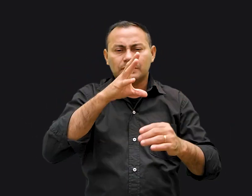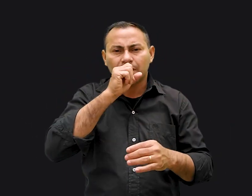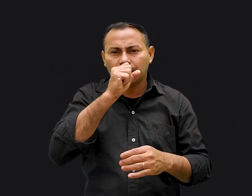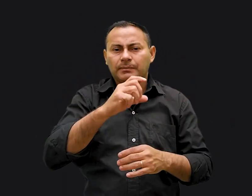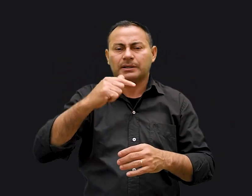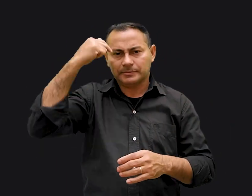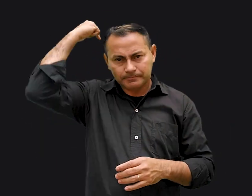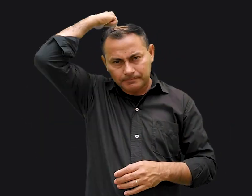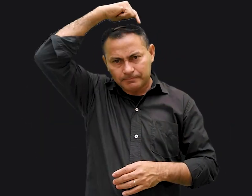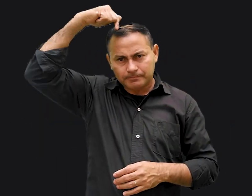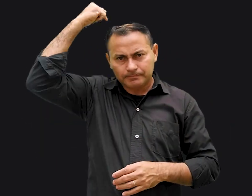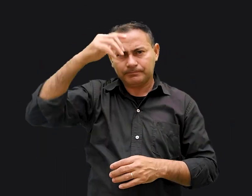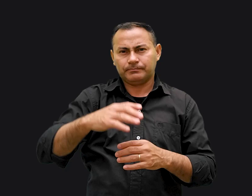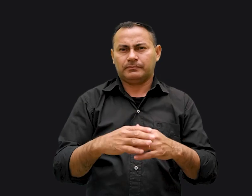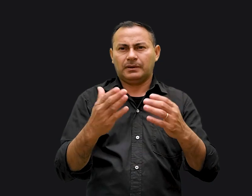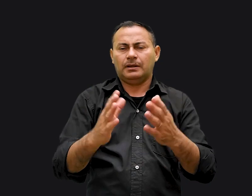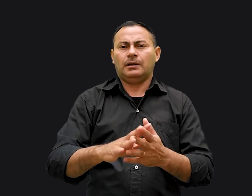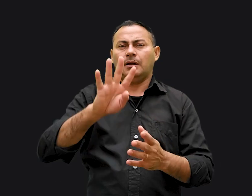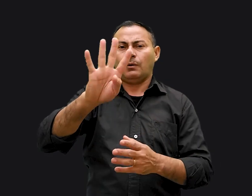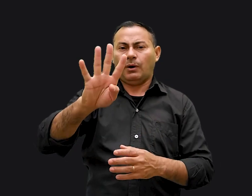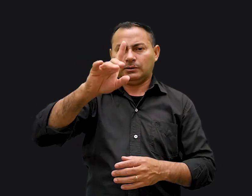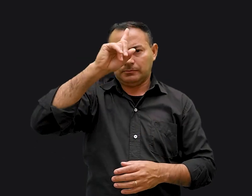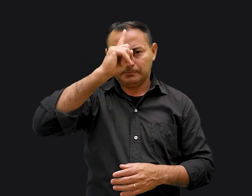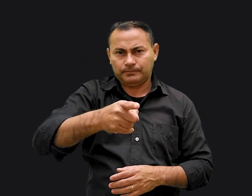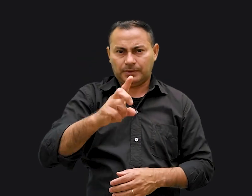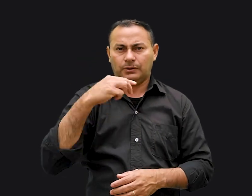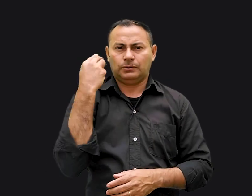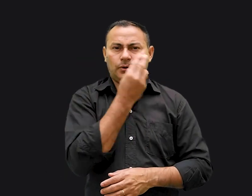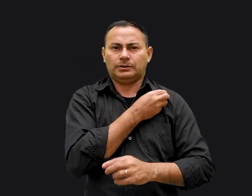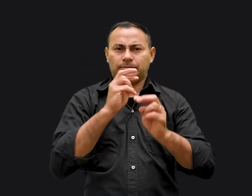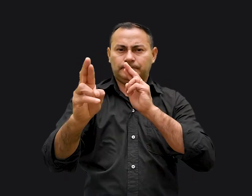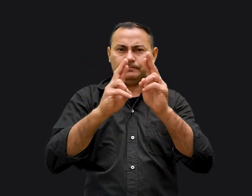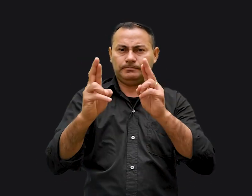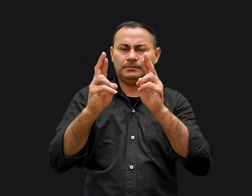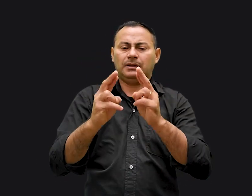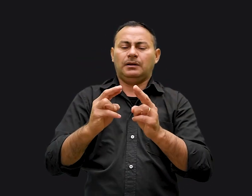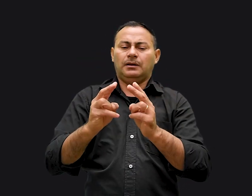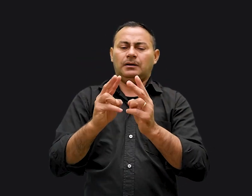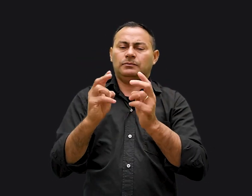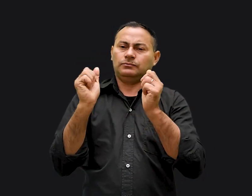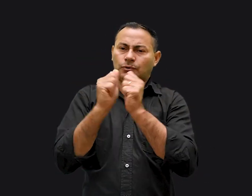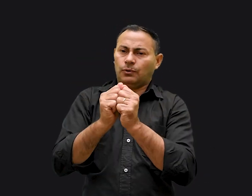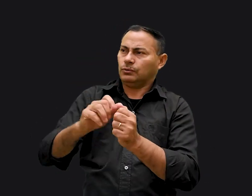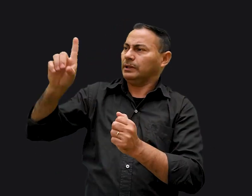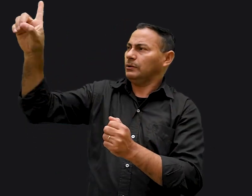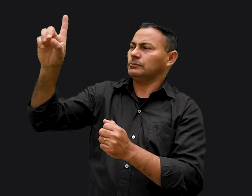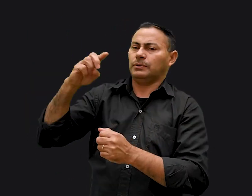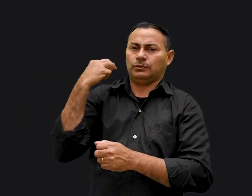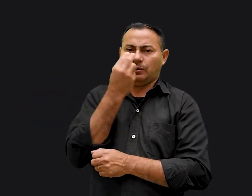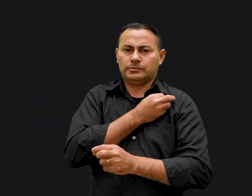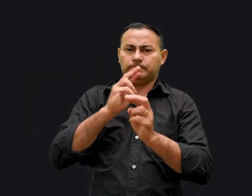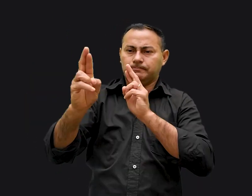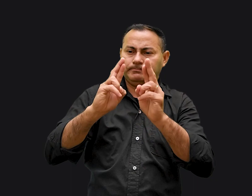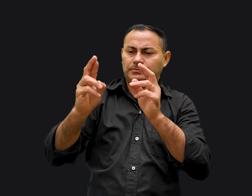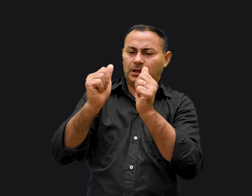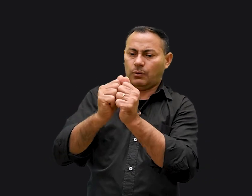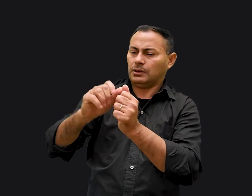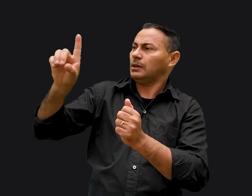santificar. Estes quatro mandamentos são o nosso relacionamento vertical, ou o nosso relacionamento com Deus.